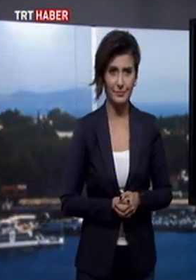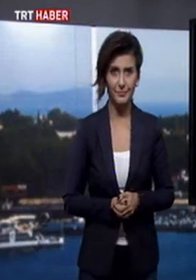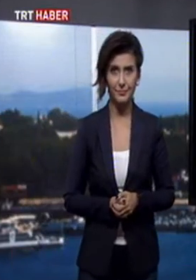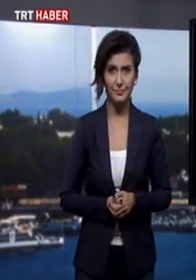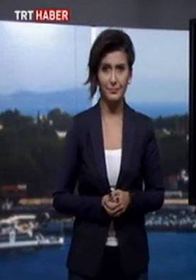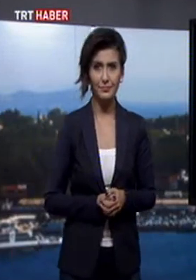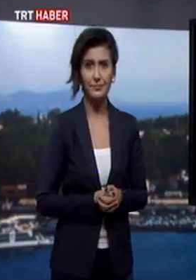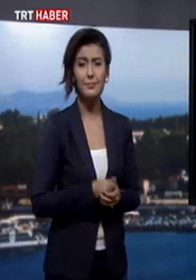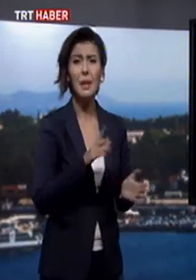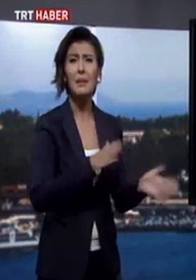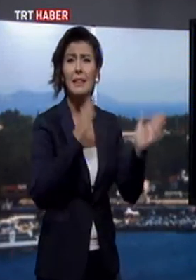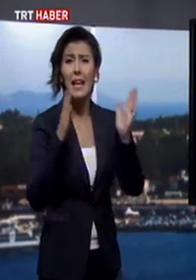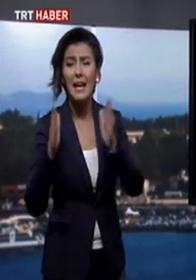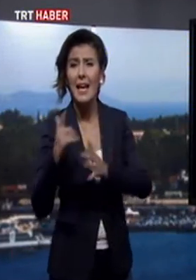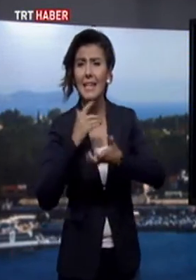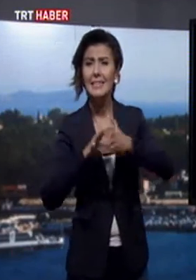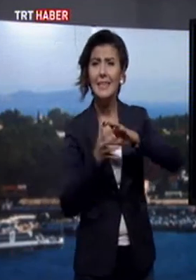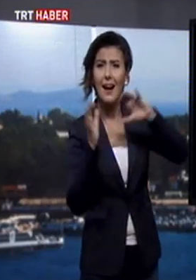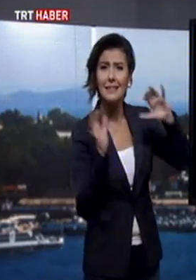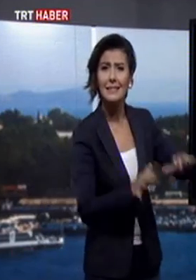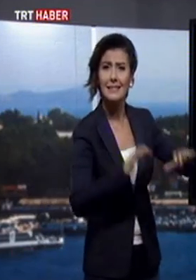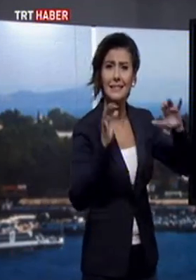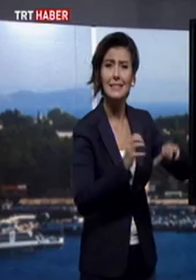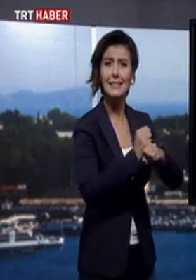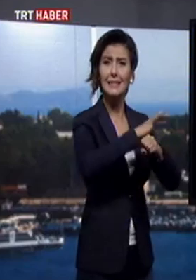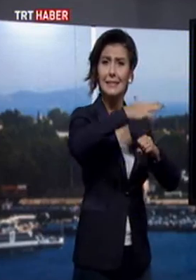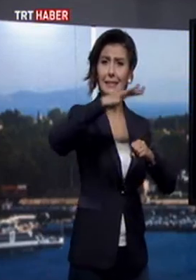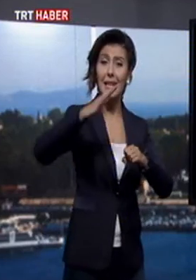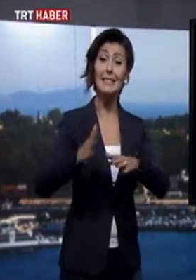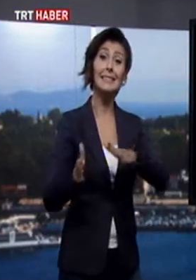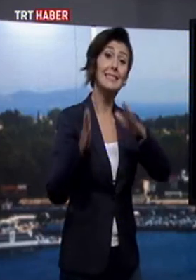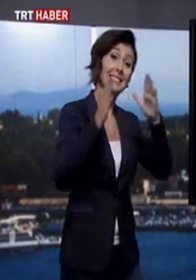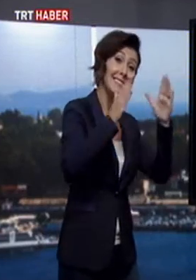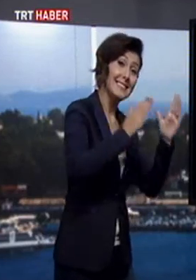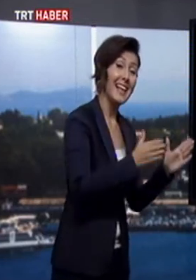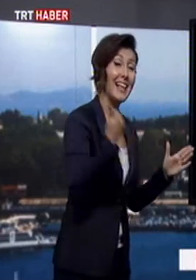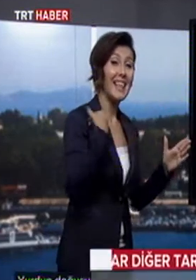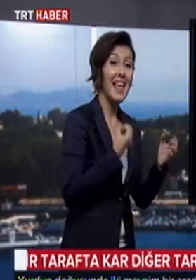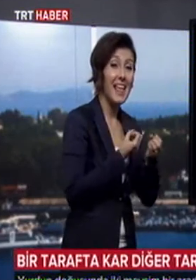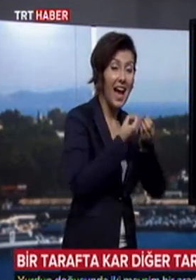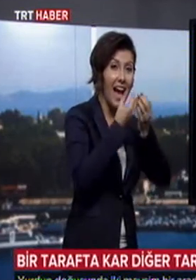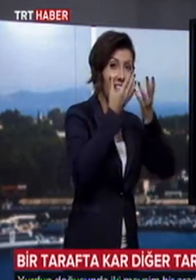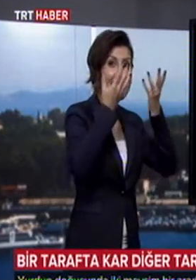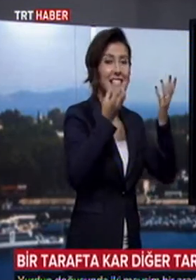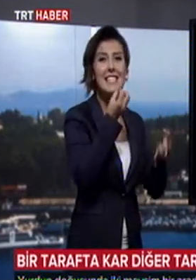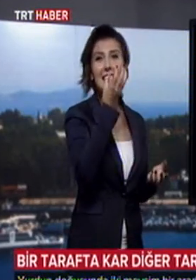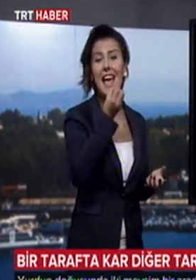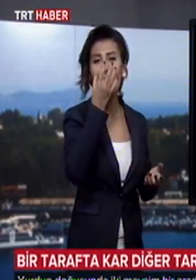Bir tarafta karlı dağlar, diğer tarafta yeni açan çiçekler. Yurdun doğusunda iki